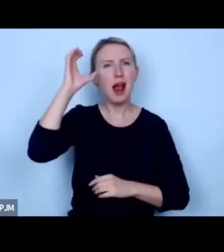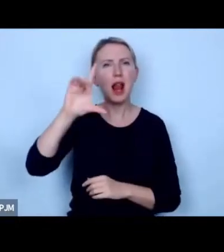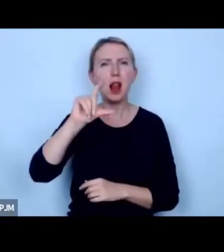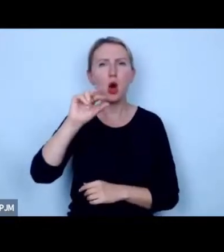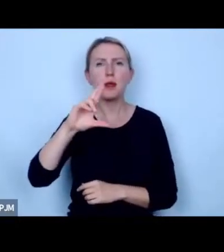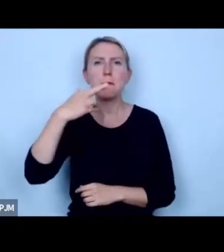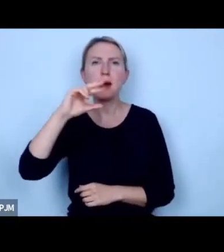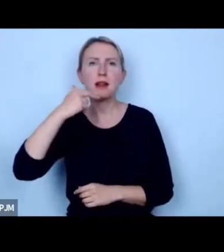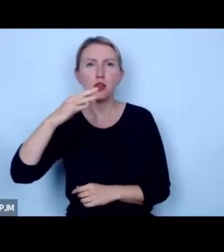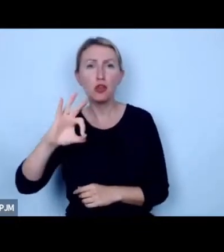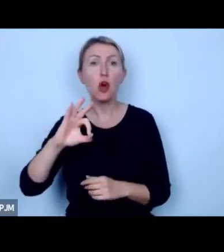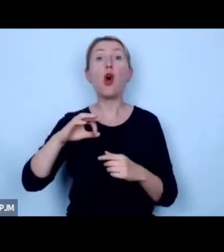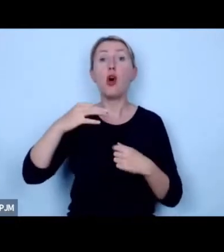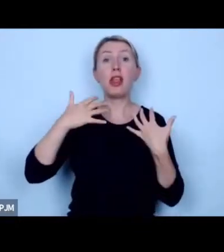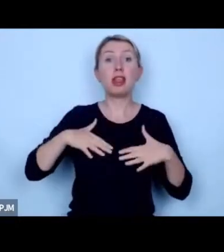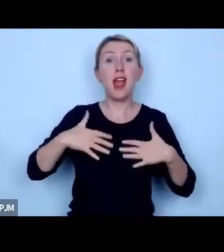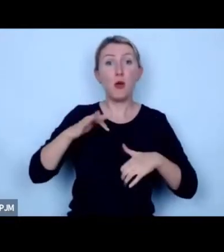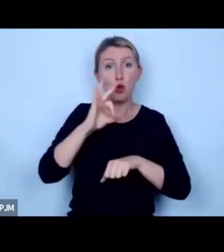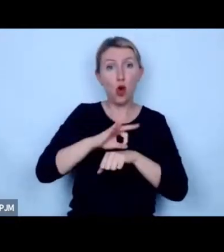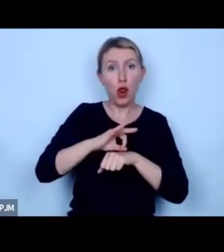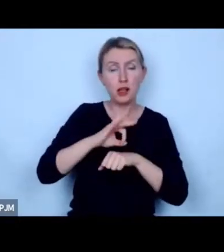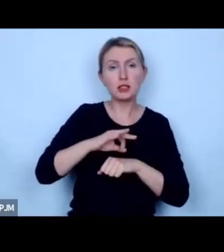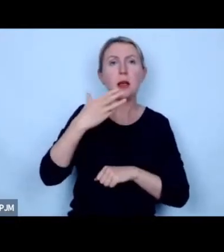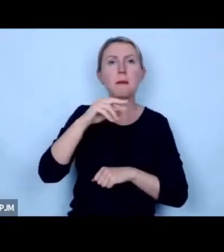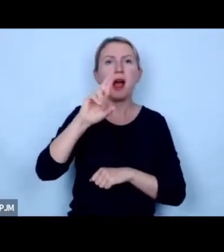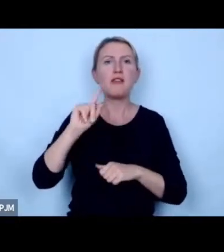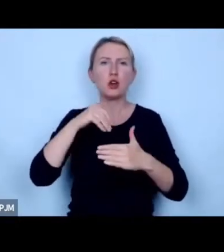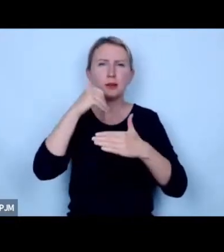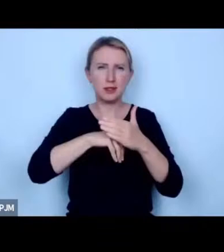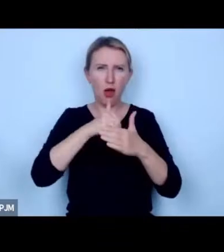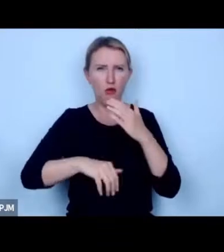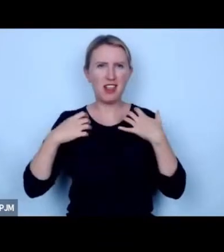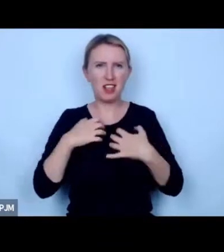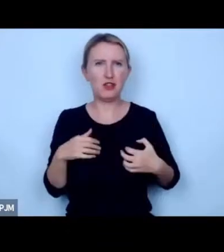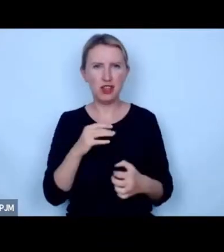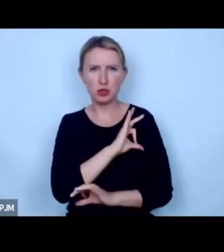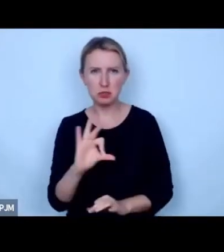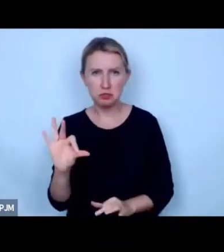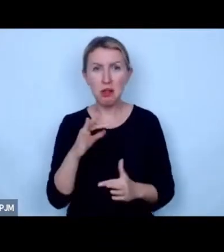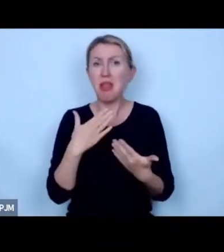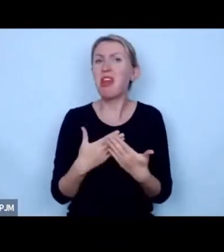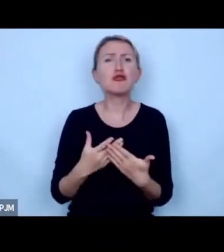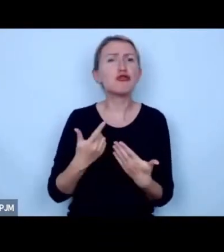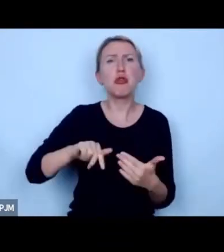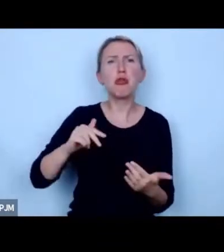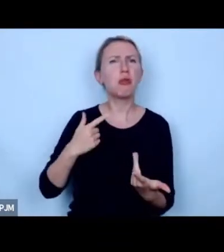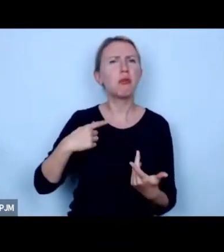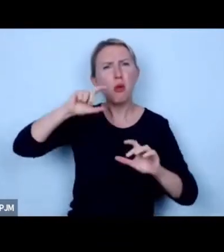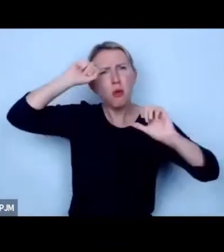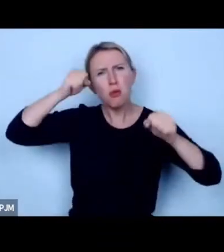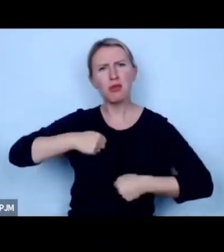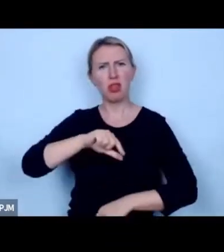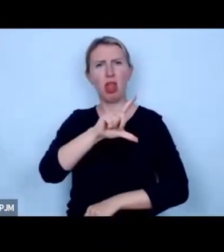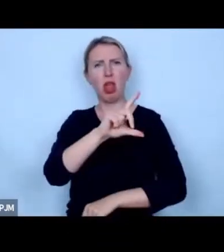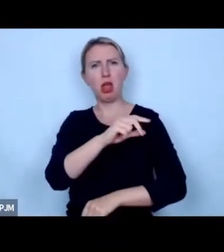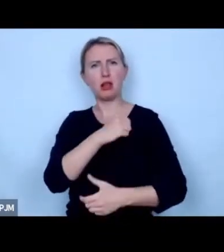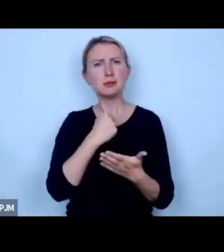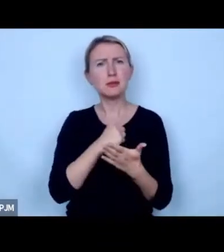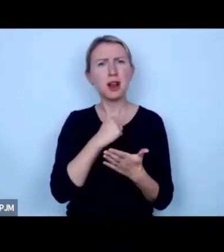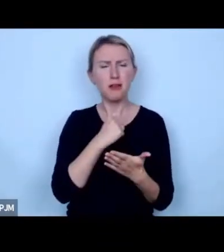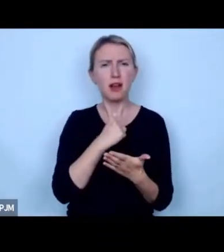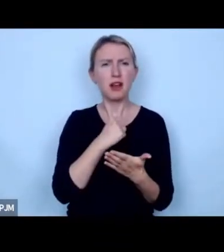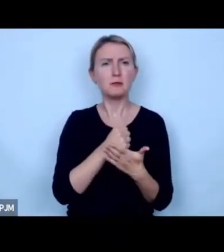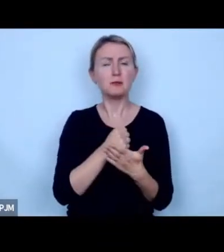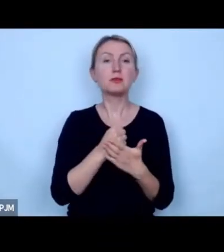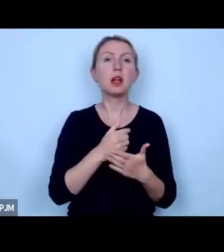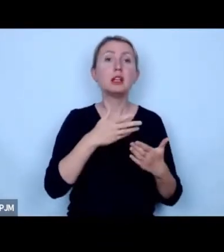Lori Marino neurologkę i specjalistkę od behawiorystyki zwierząt dlaczego więc z premedytacją ignoruje się fakt że zwierzęta